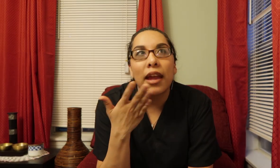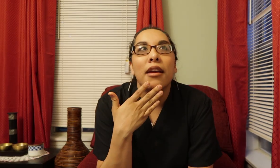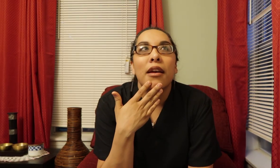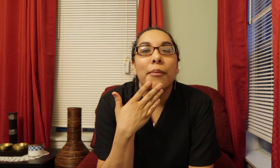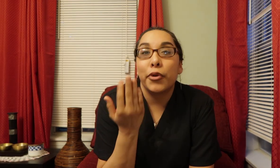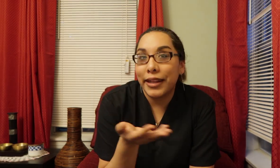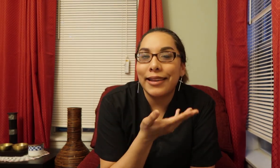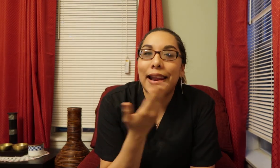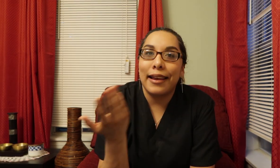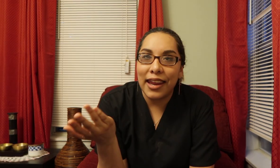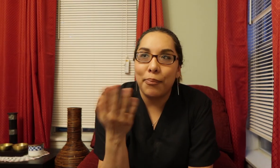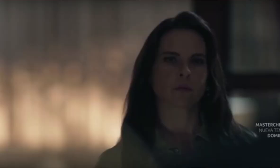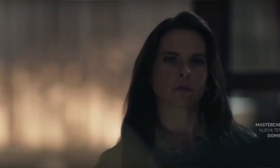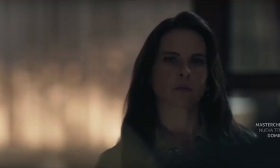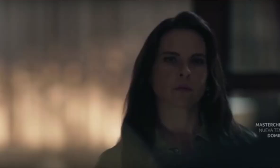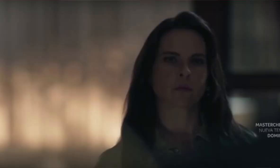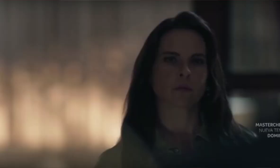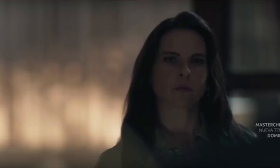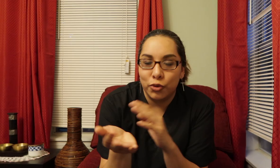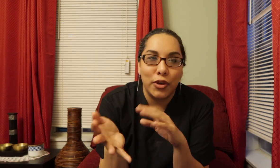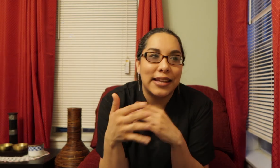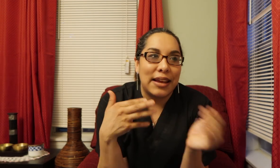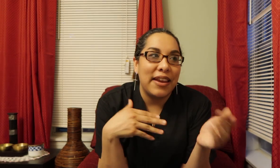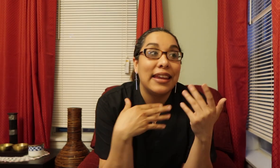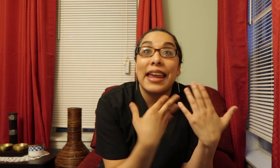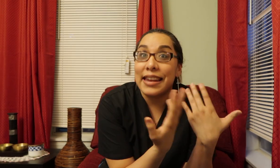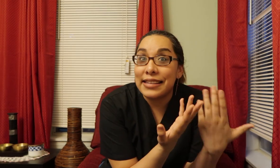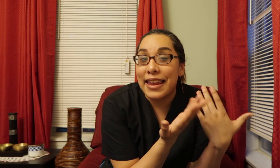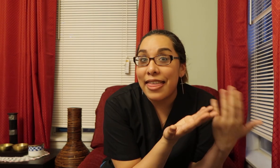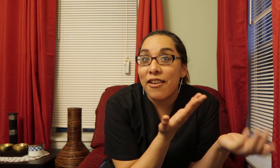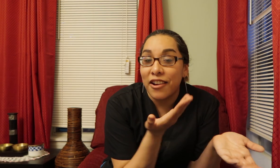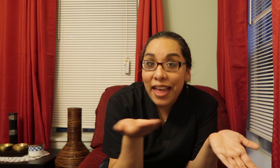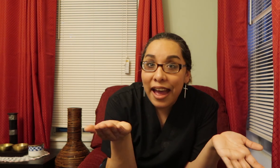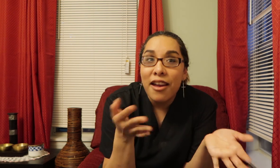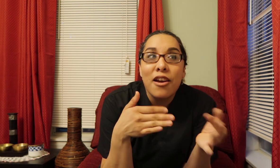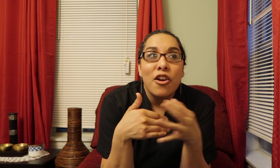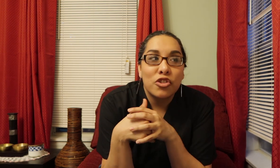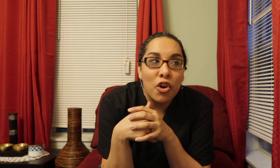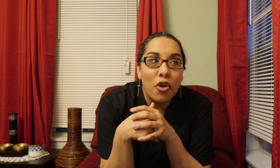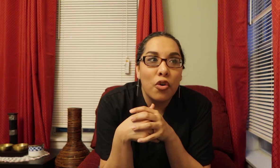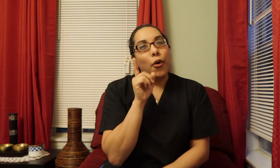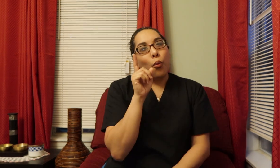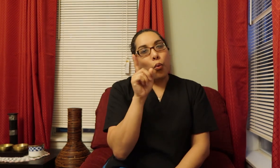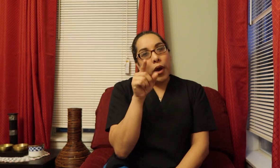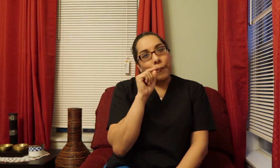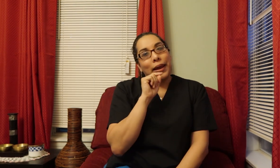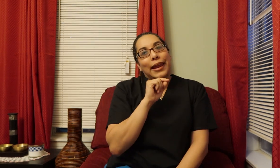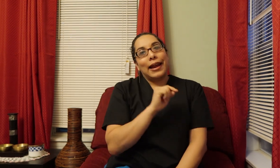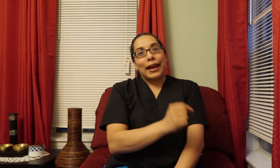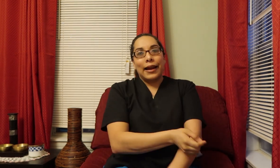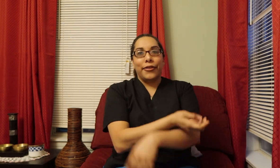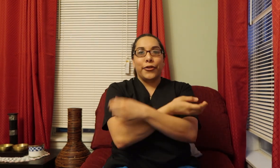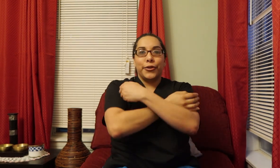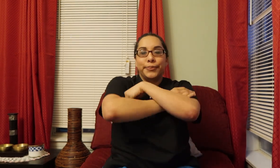Pues Teresa le cree Porque ya Para este punto Ya sabe quién es ella De verdad So Well played Alejandro